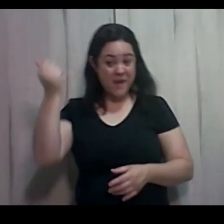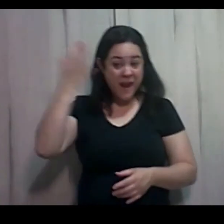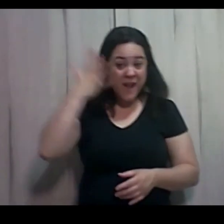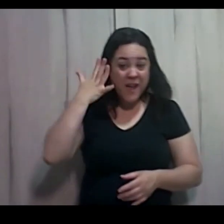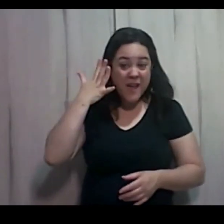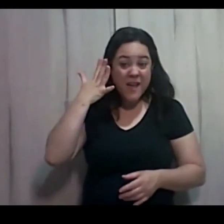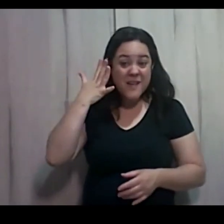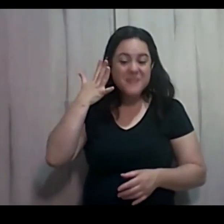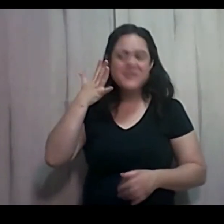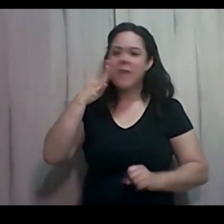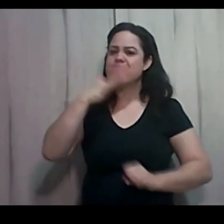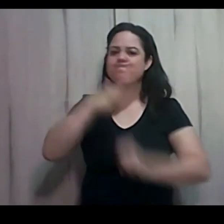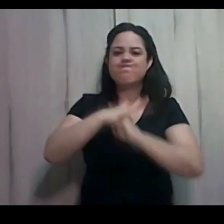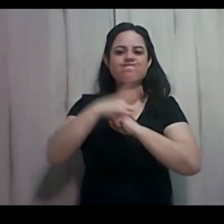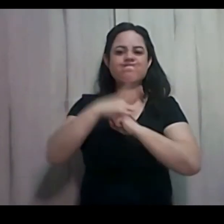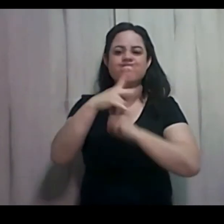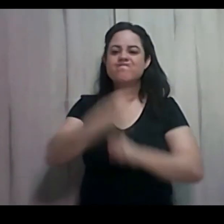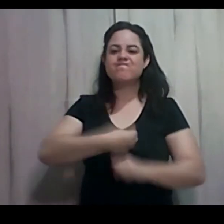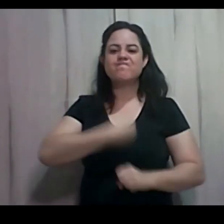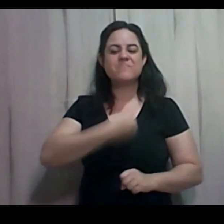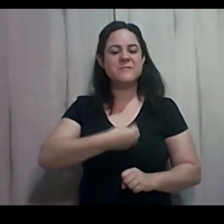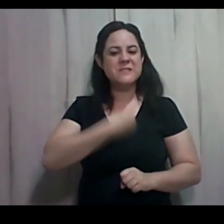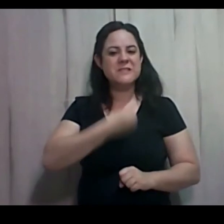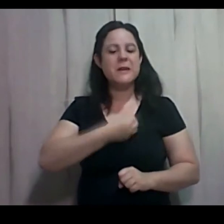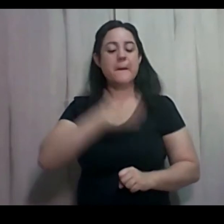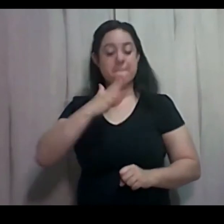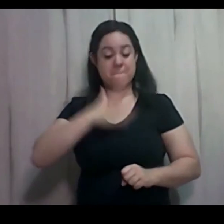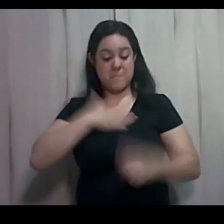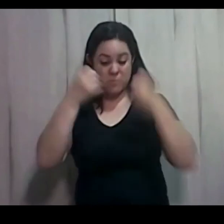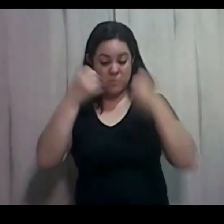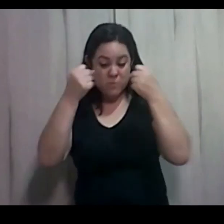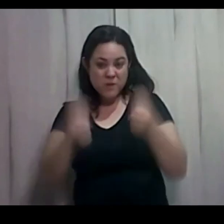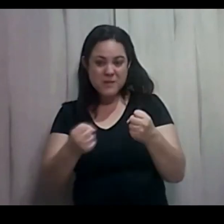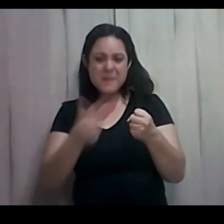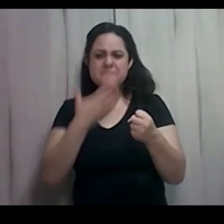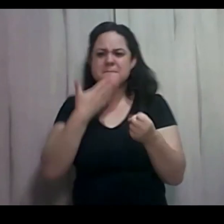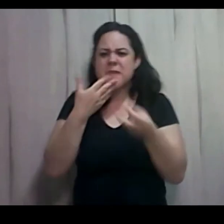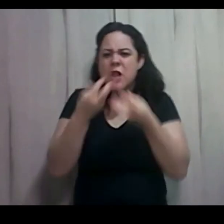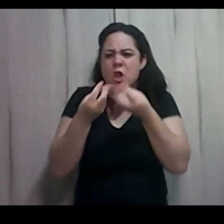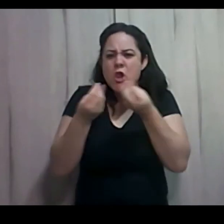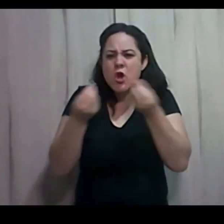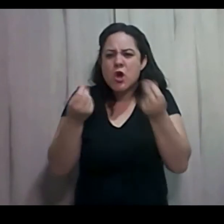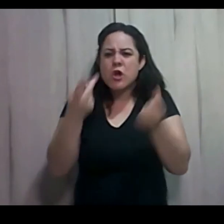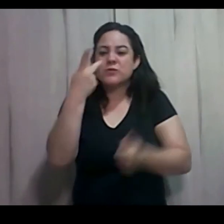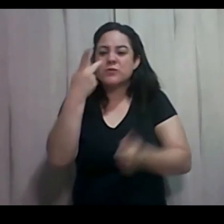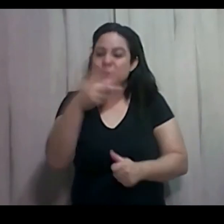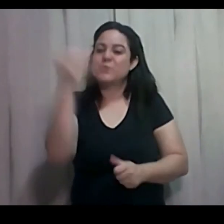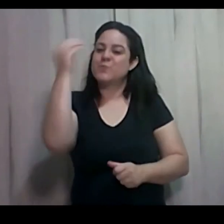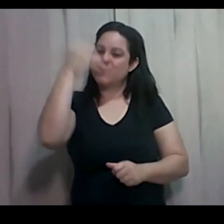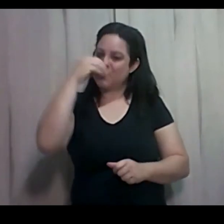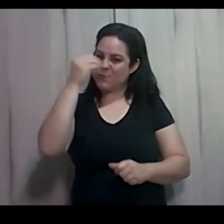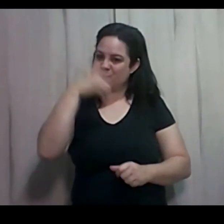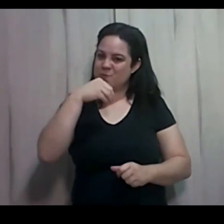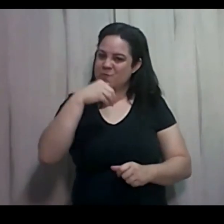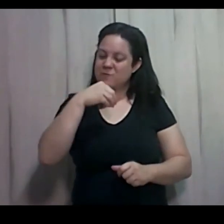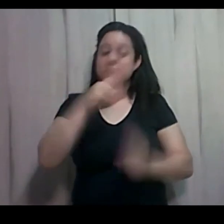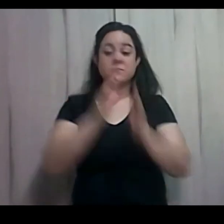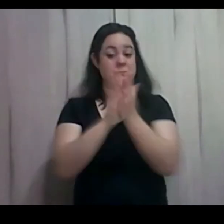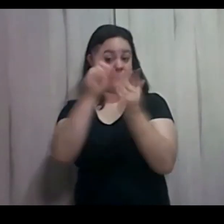basta, porque o meu poder se aperfeiçoa na fraqueza. A Bíblia também diz que Deus resiste aos